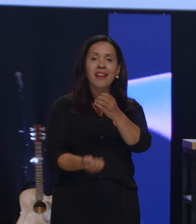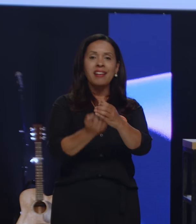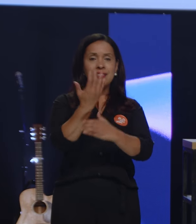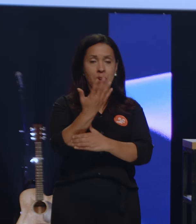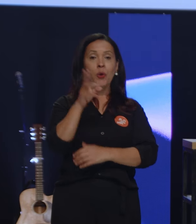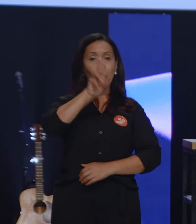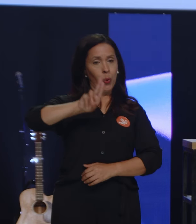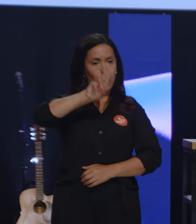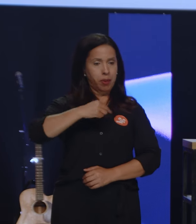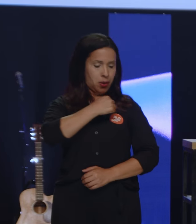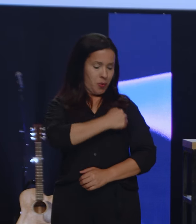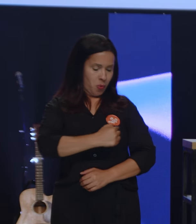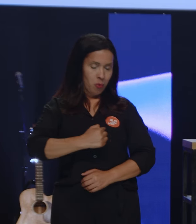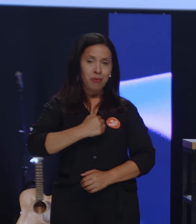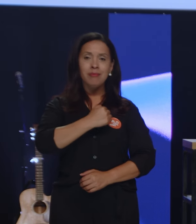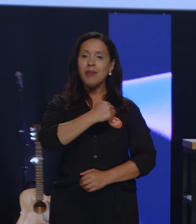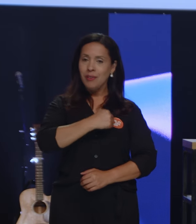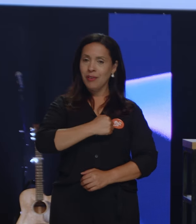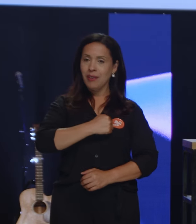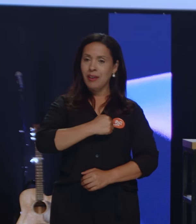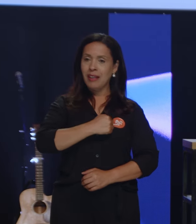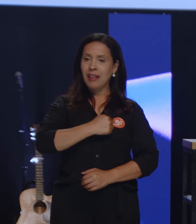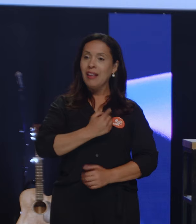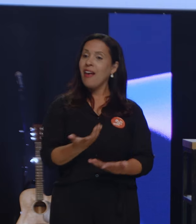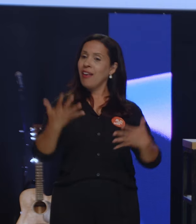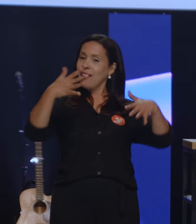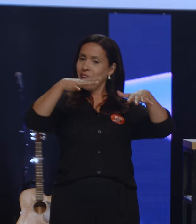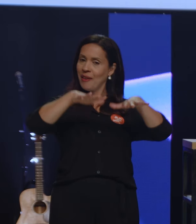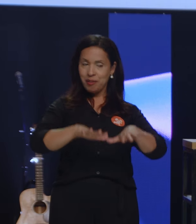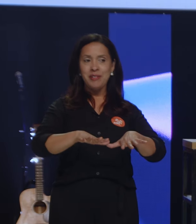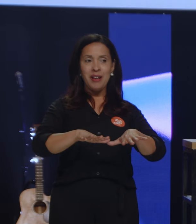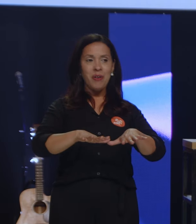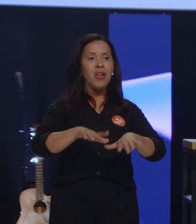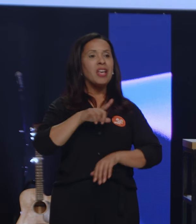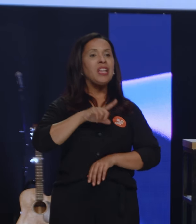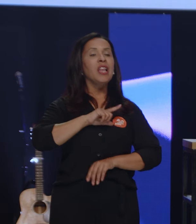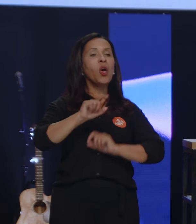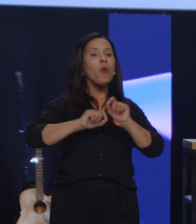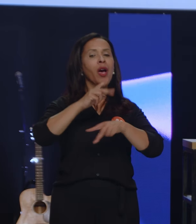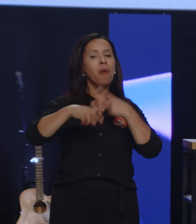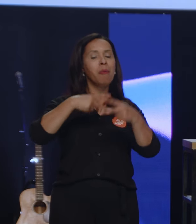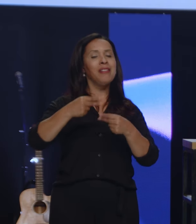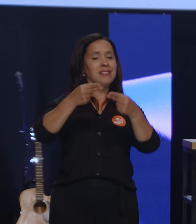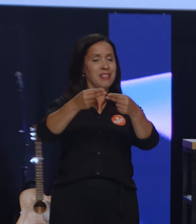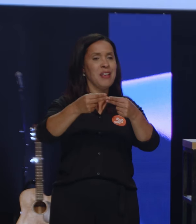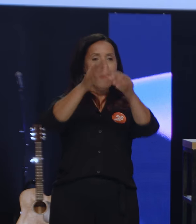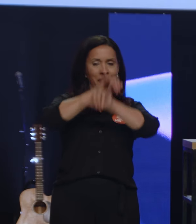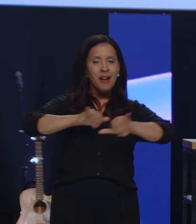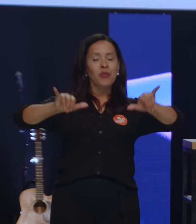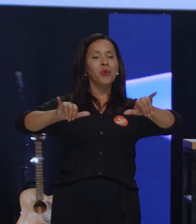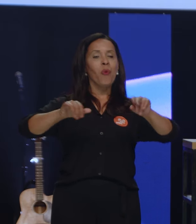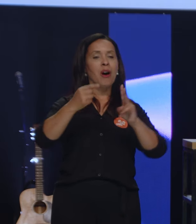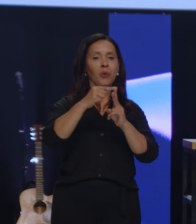esse bóton, com esse adesivo, inclusão, e tem um presentinho do lado. Para dizer duas coisas. Uma é,